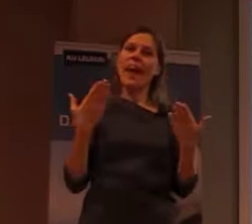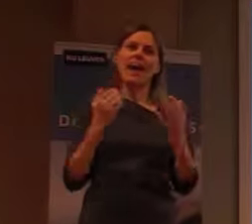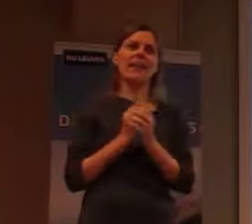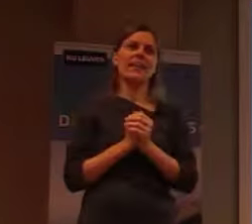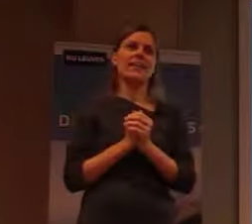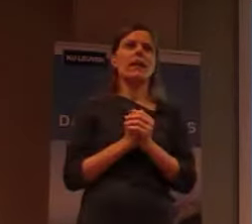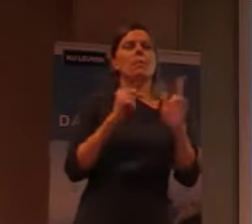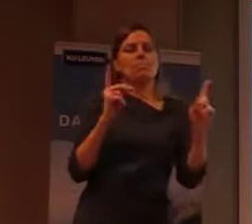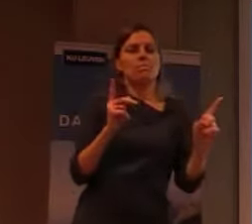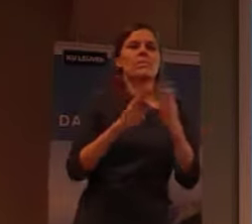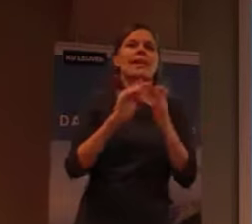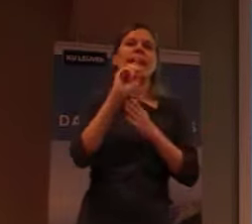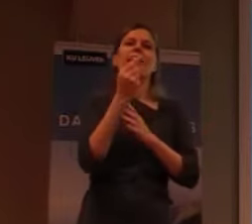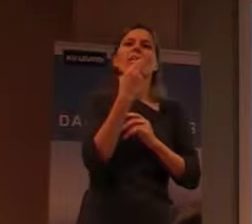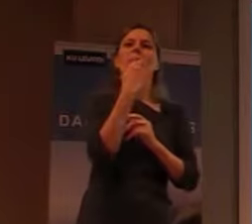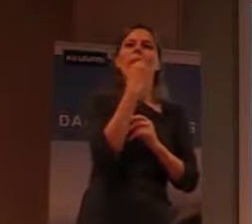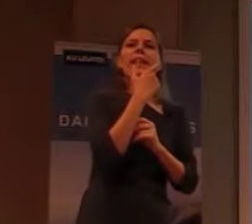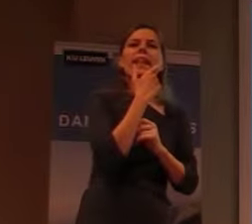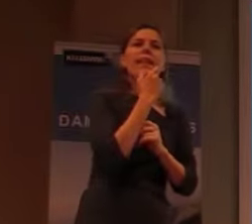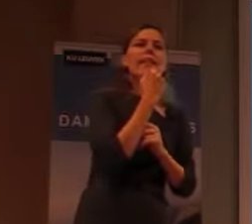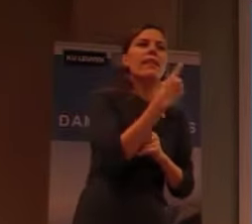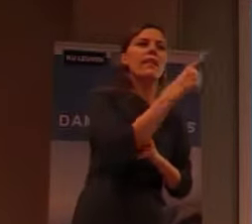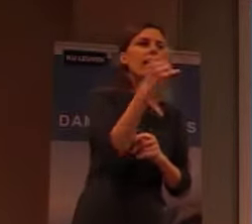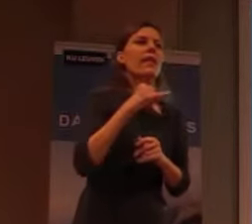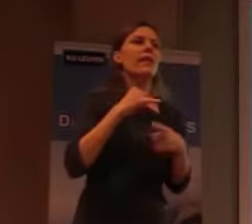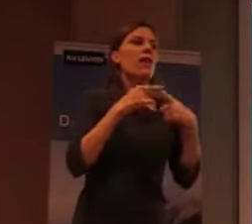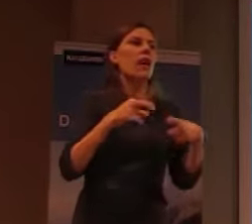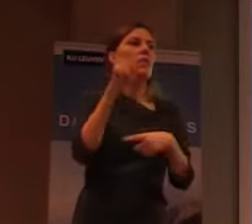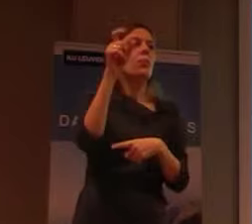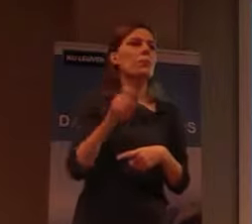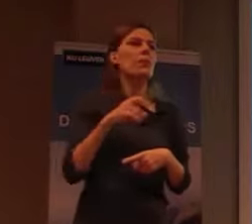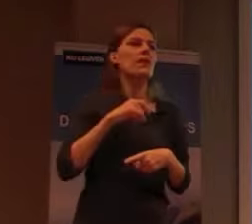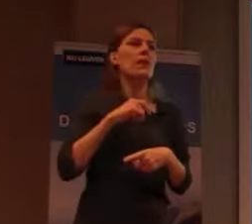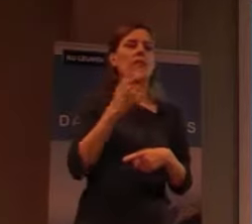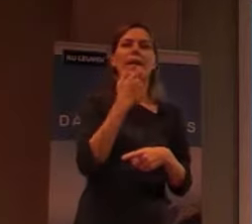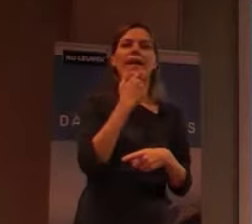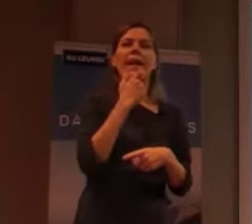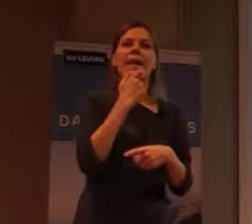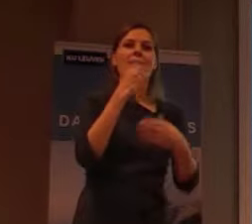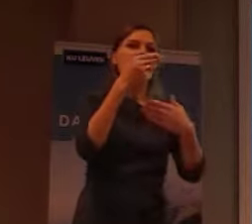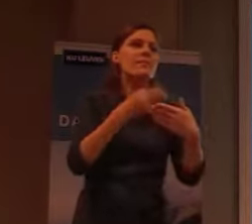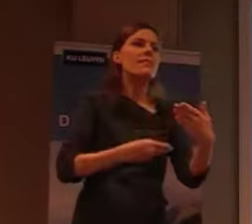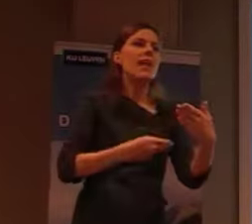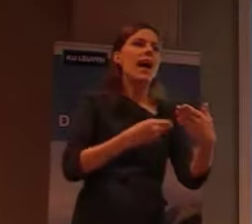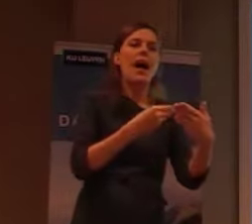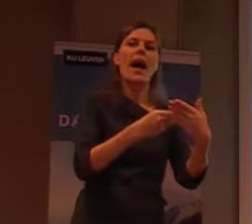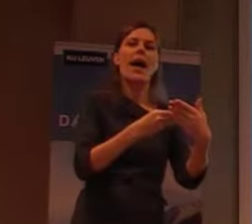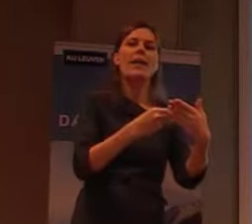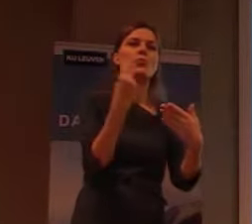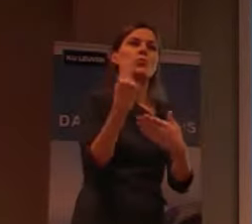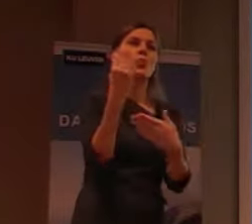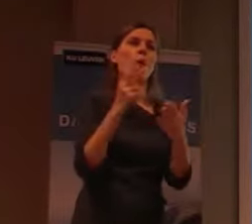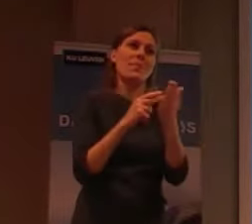first of all I need to ask if there are any other people who need an English text. Because I will be speaking